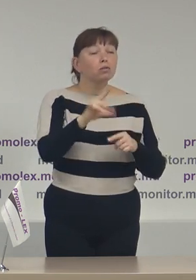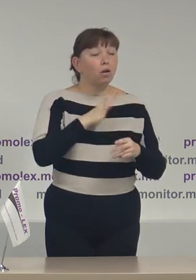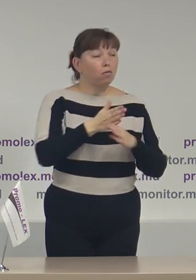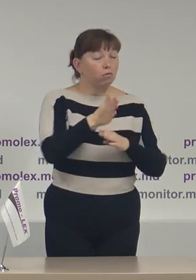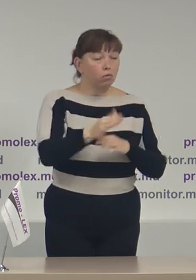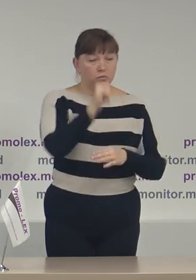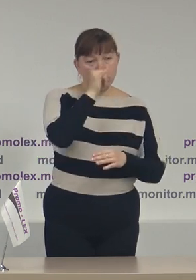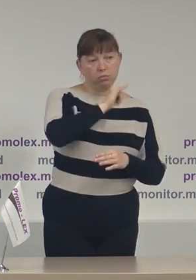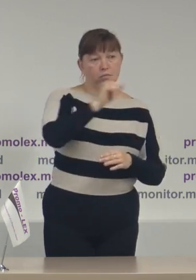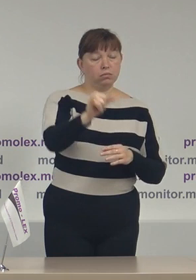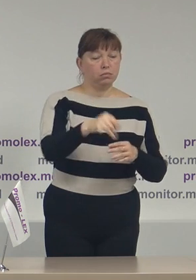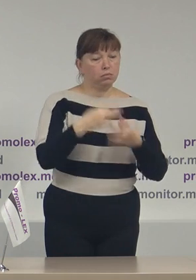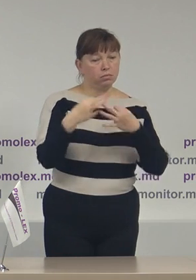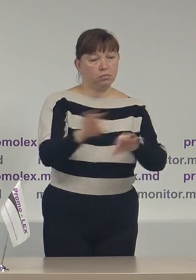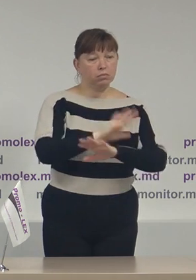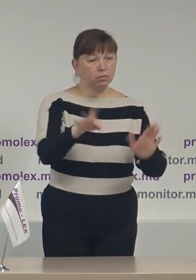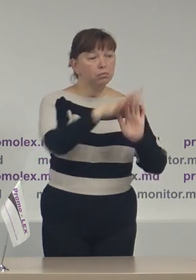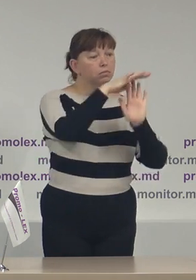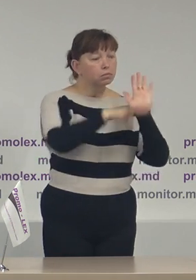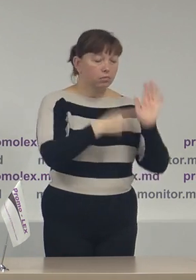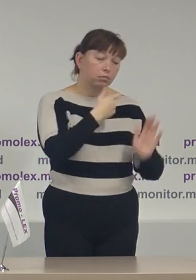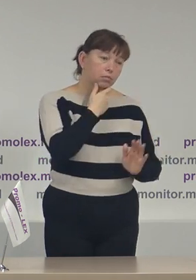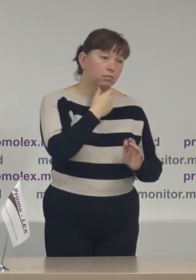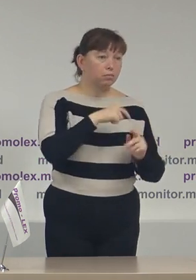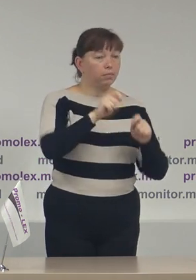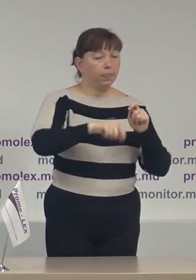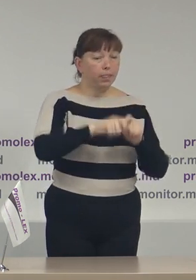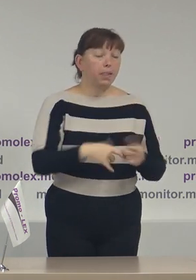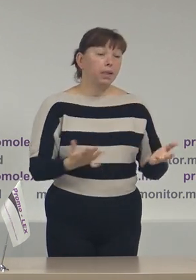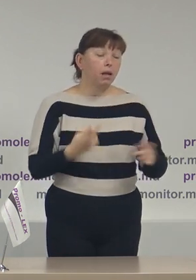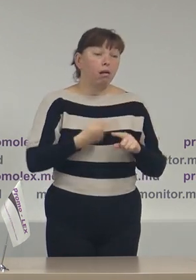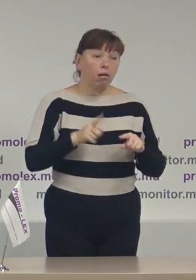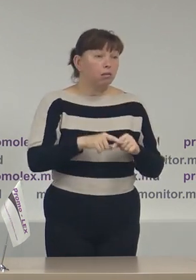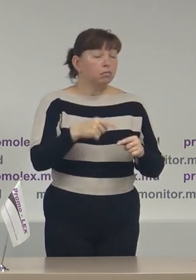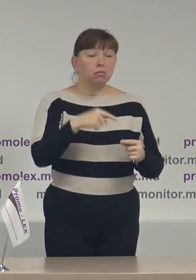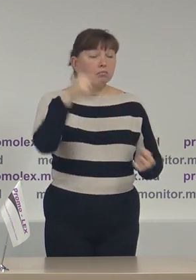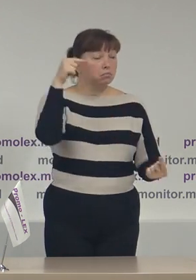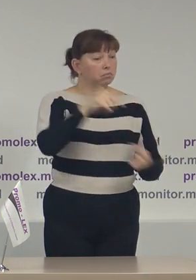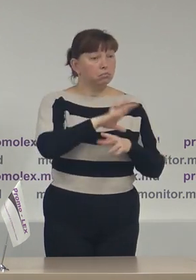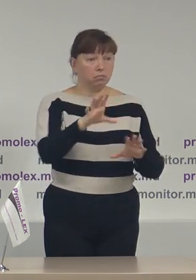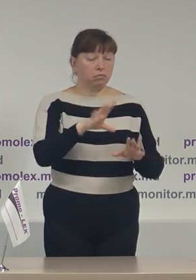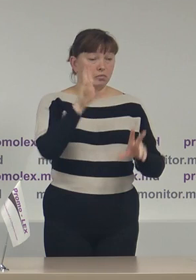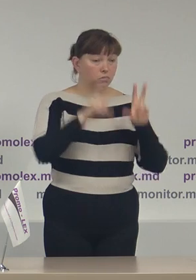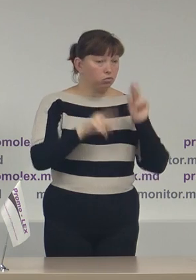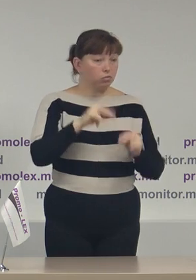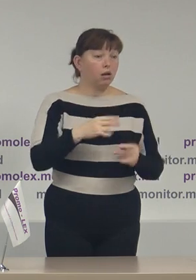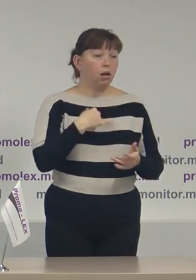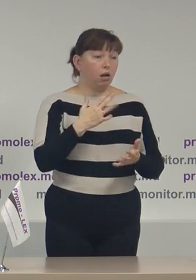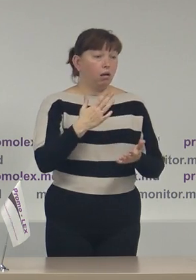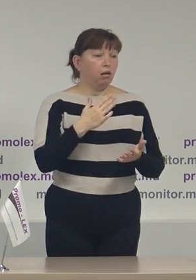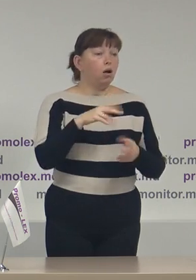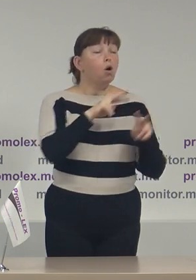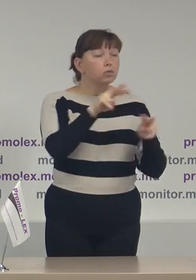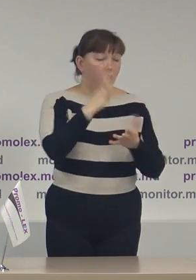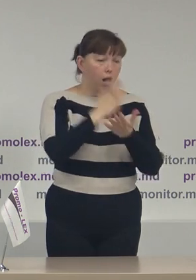li s-a interzis accesul la listele electorale. Fapt care este în contradicție cu drepturile garantate a